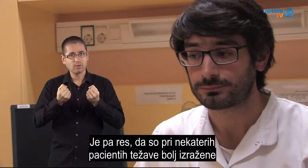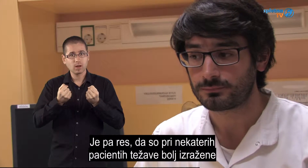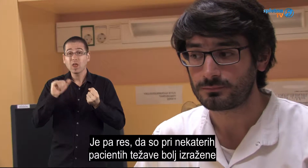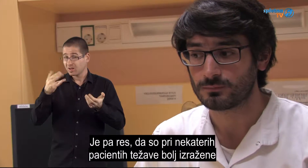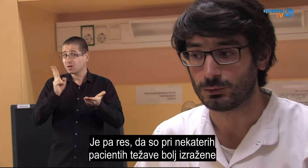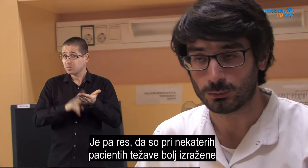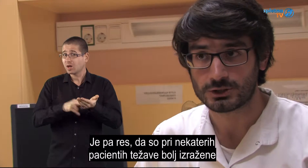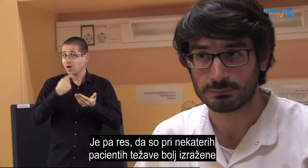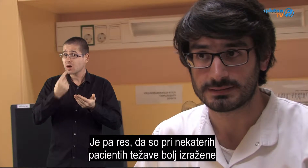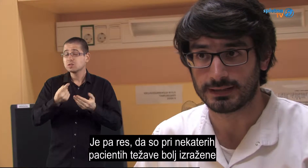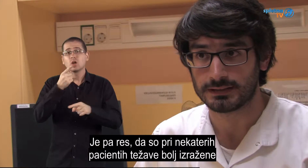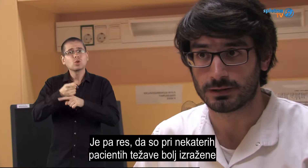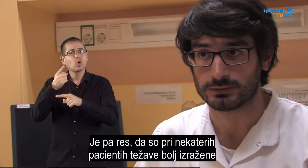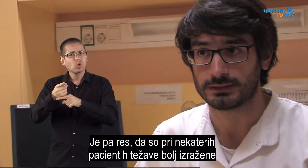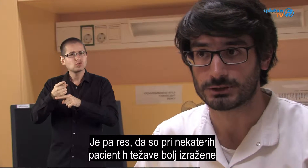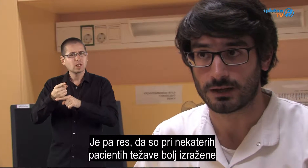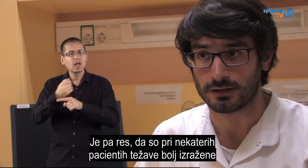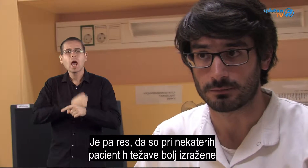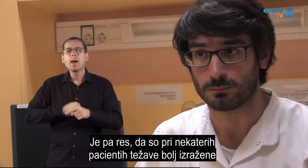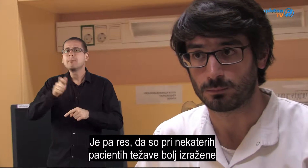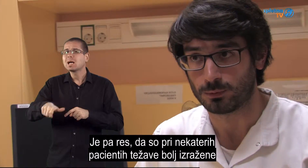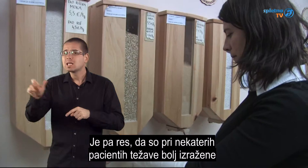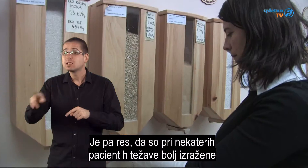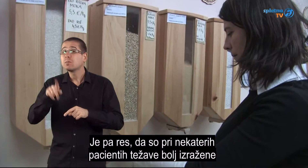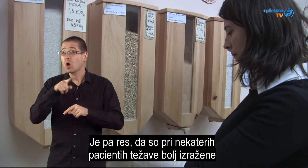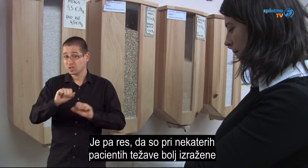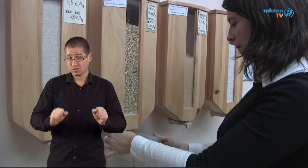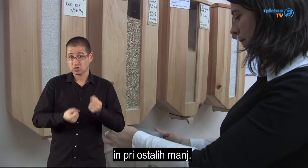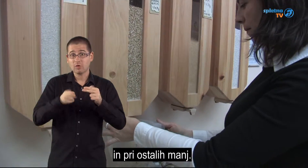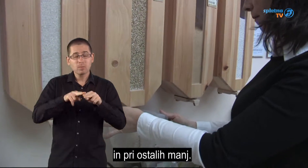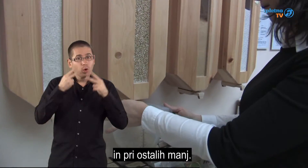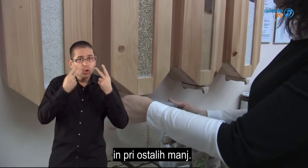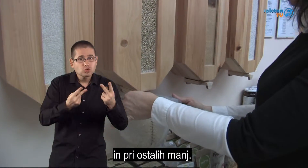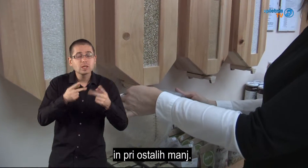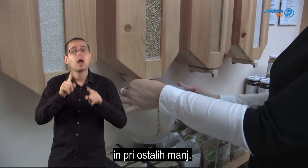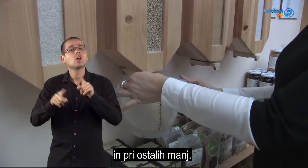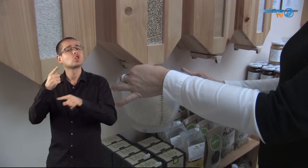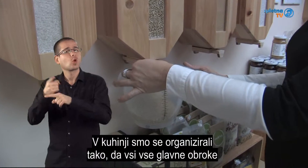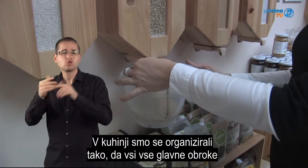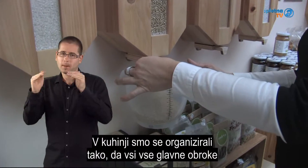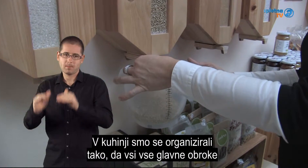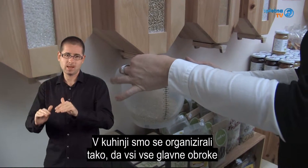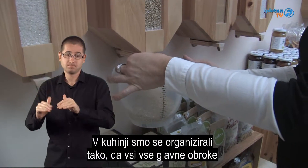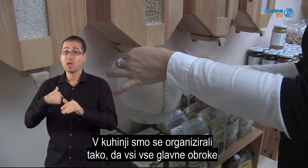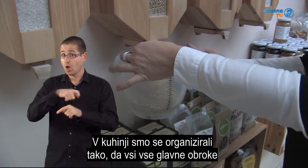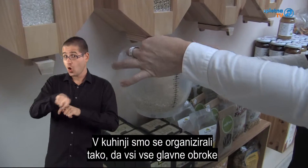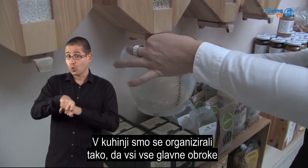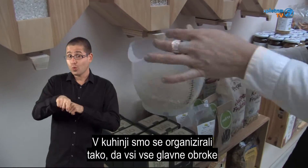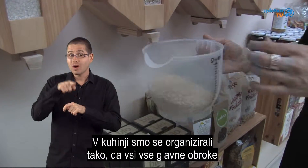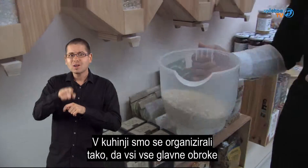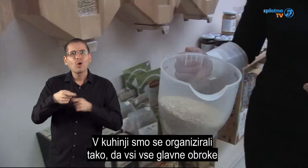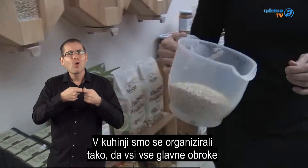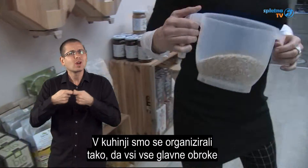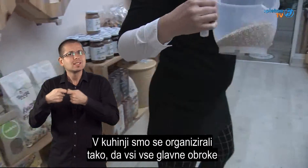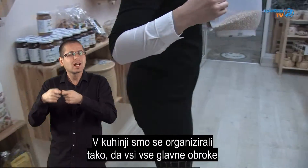določeni pacienti imajo te težave bolj očitne, določeni manj. Zdaj v kuhni smo se organizirali tako,